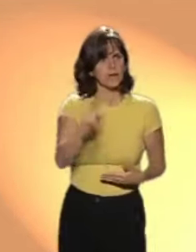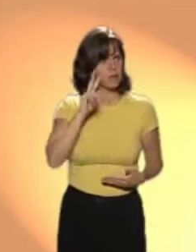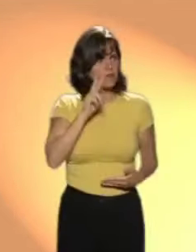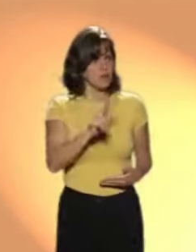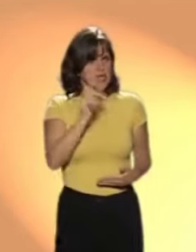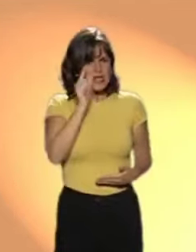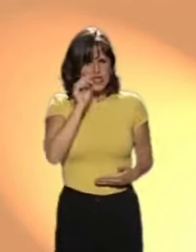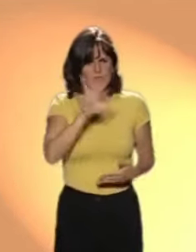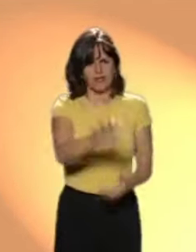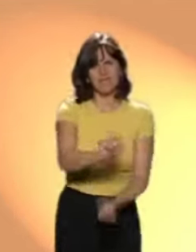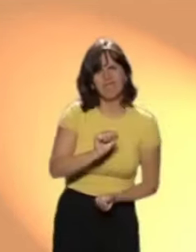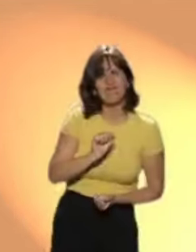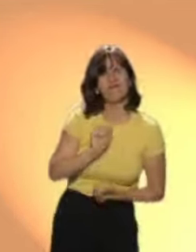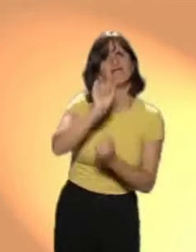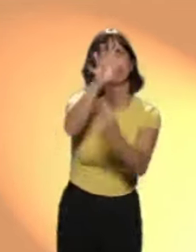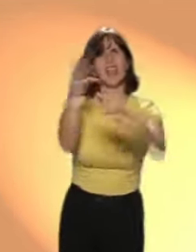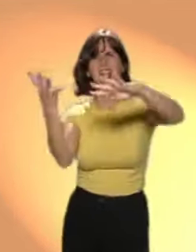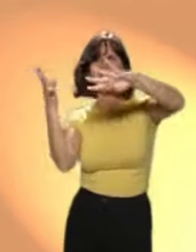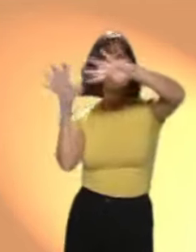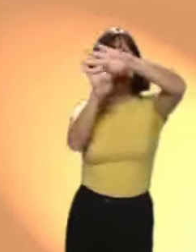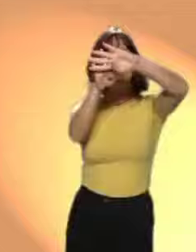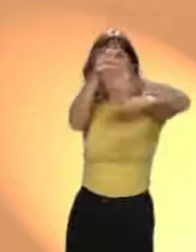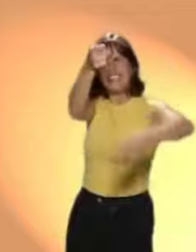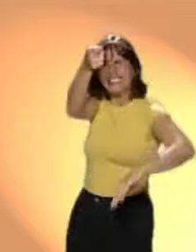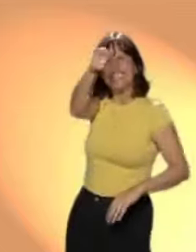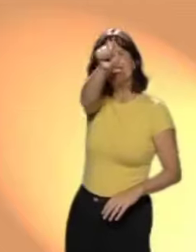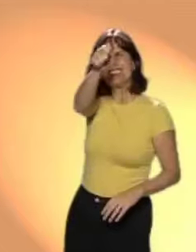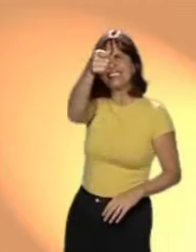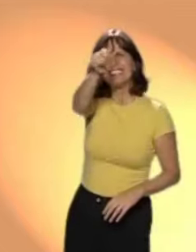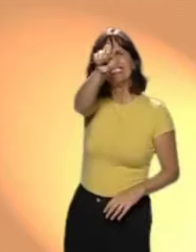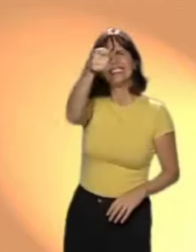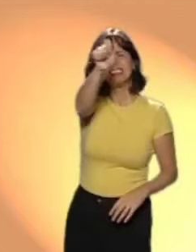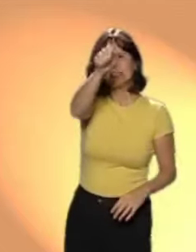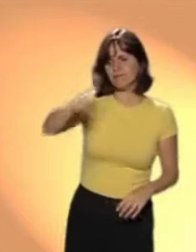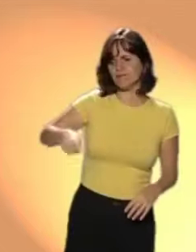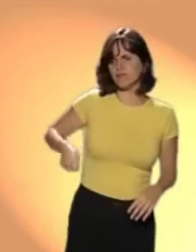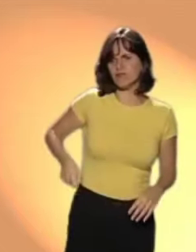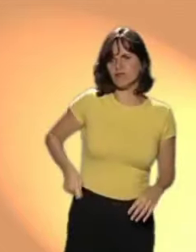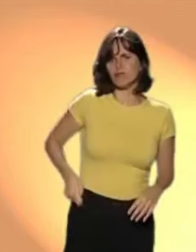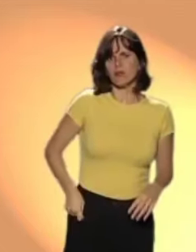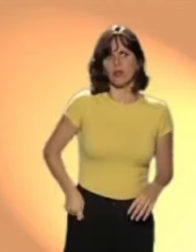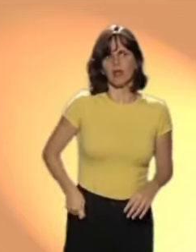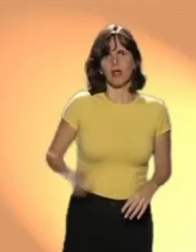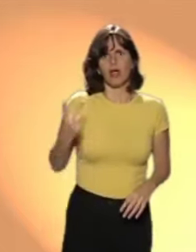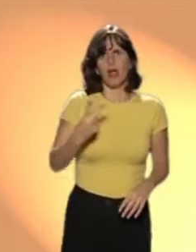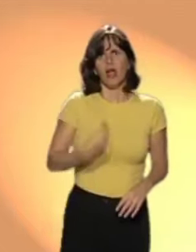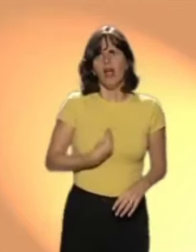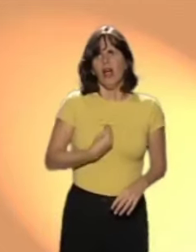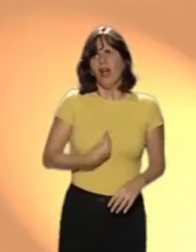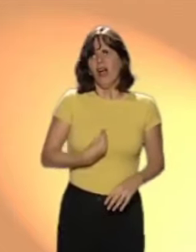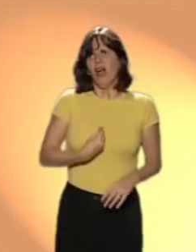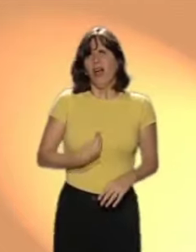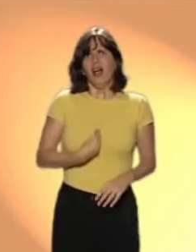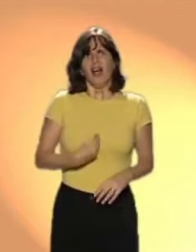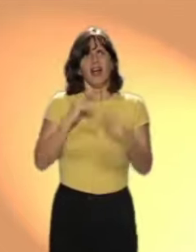Cerraba la puerta con llave. Cogió al niño, lo metió en una jaula y lo cerró con llave. La llave la guardó en el bolsillo.